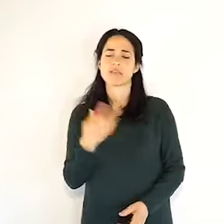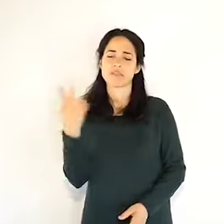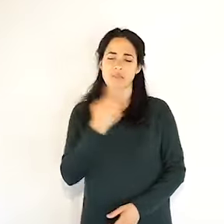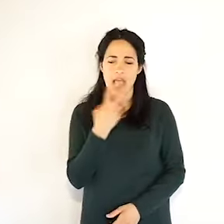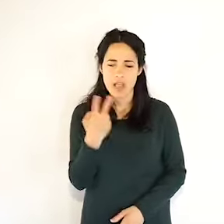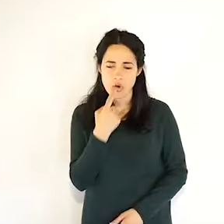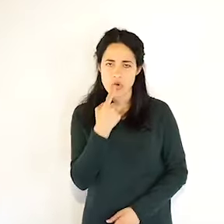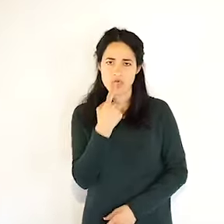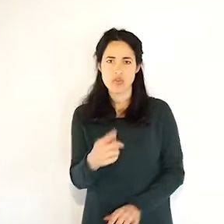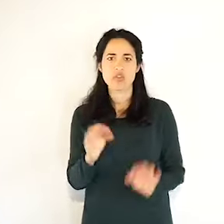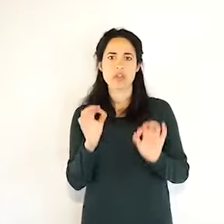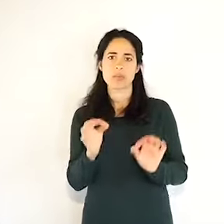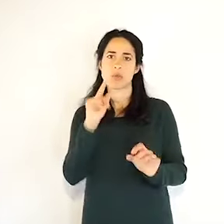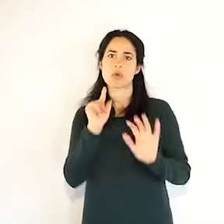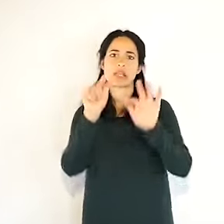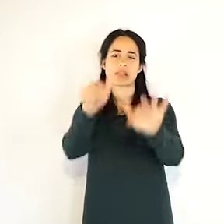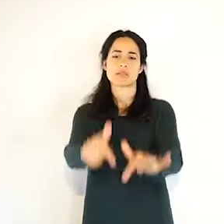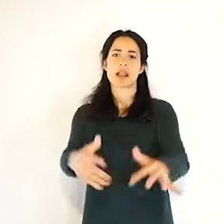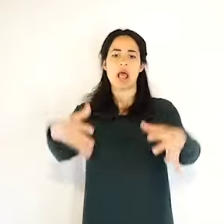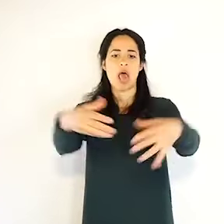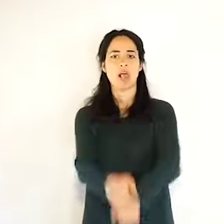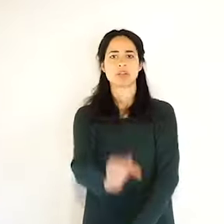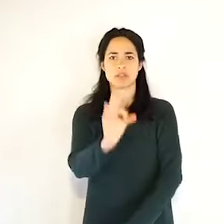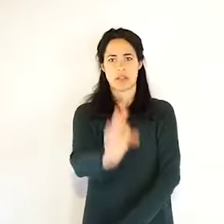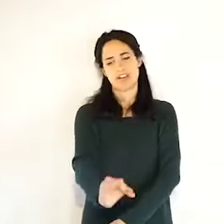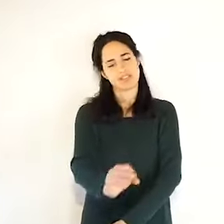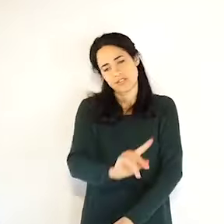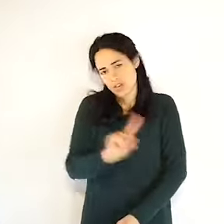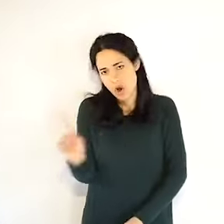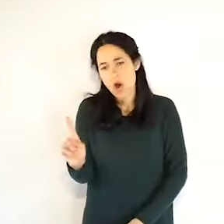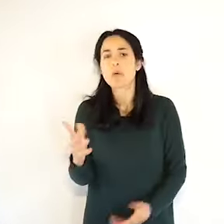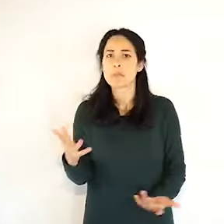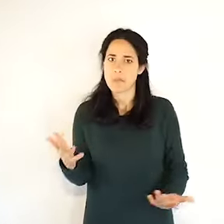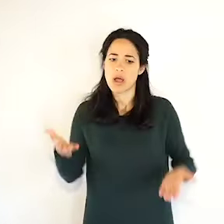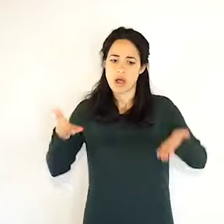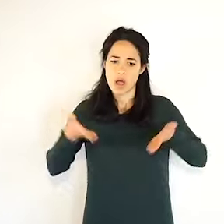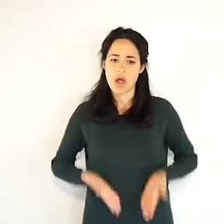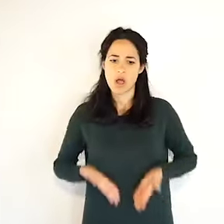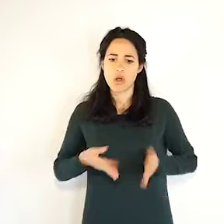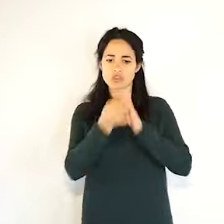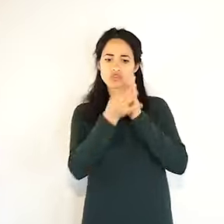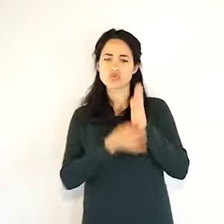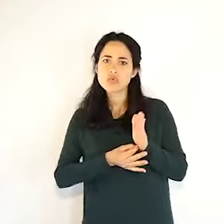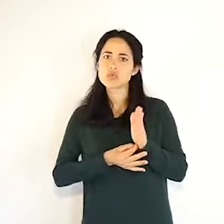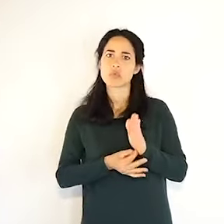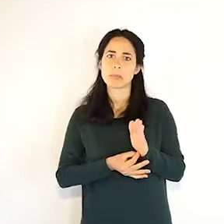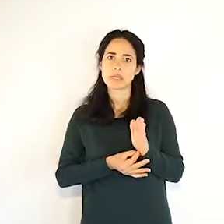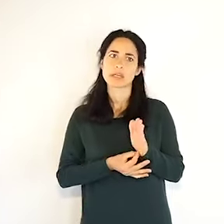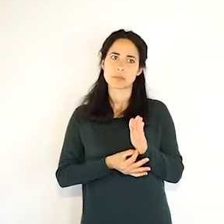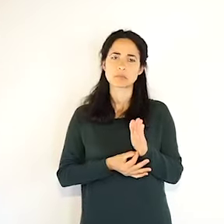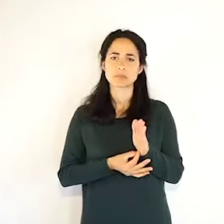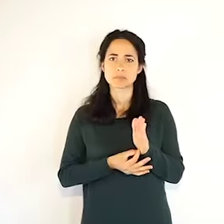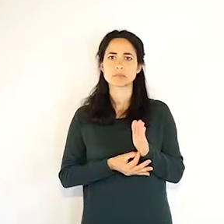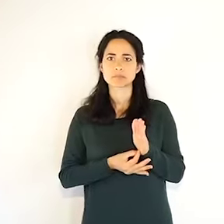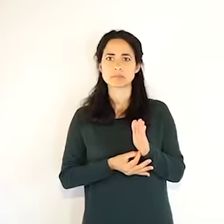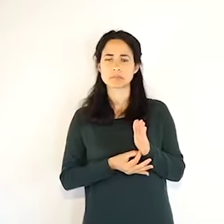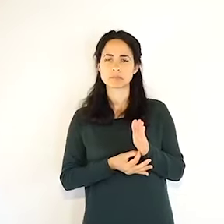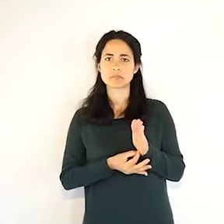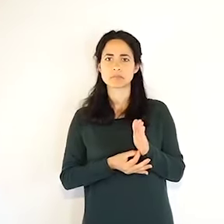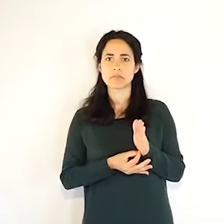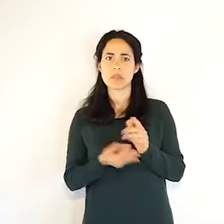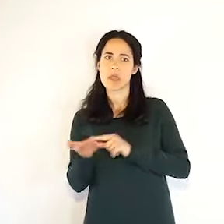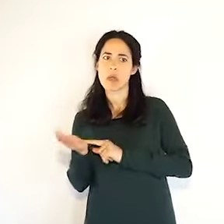purtroppo in gran parte, ricordate che per molto ci siamo basati sugli arrivi di ambulanze, perché in ambulanza arrivavano soltanto